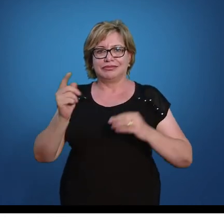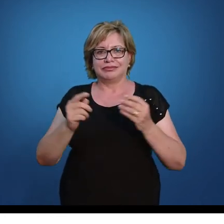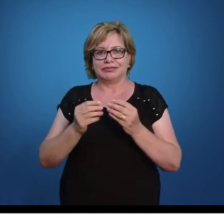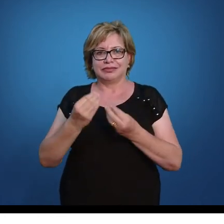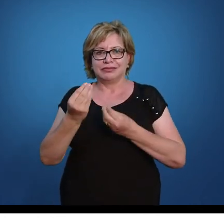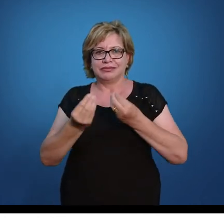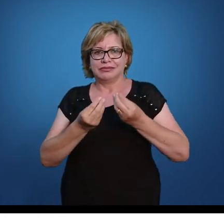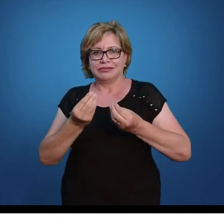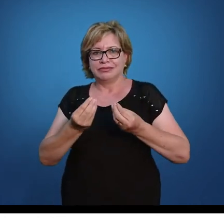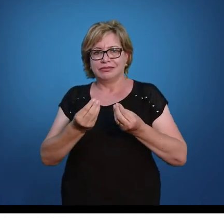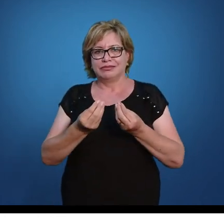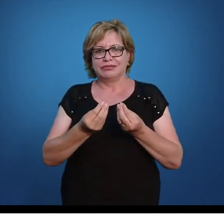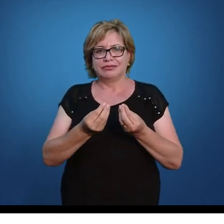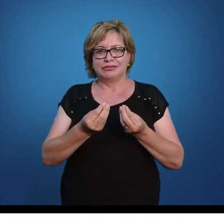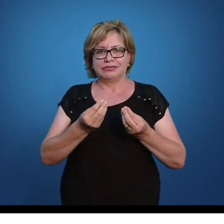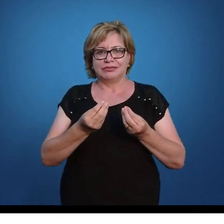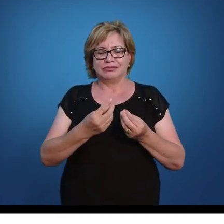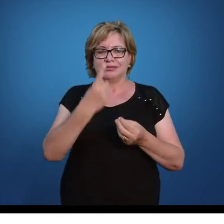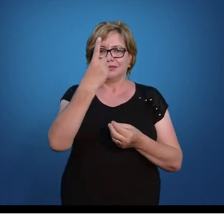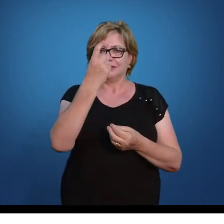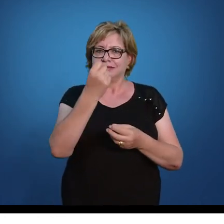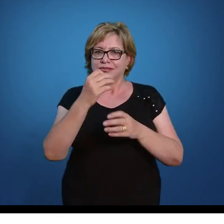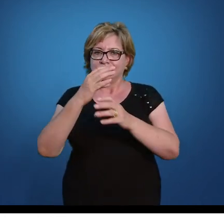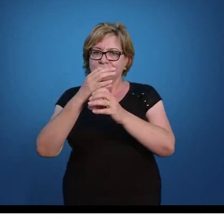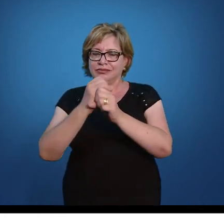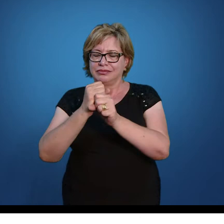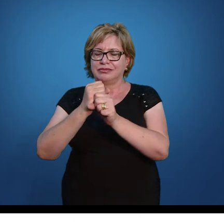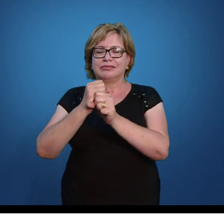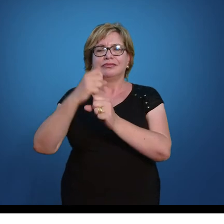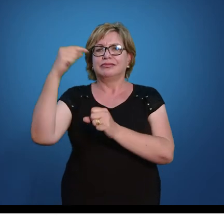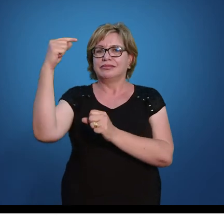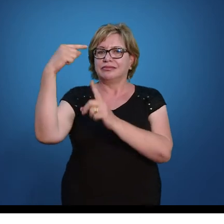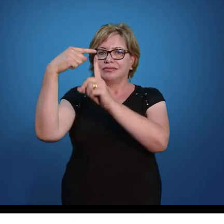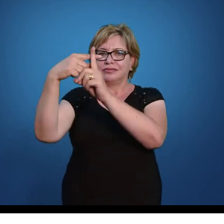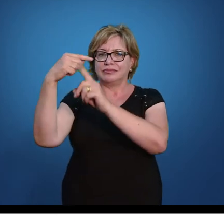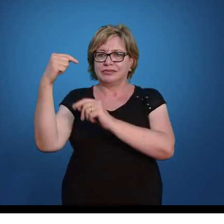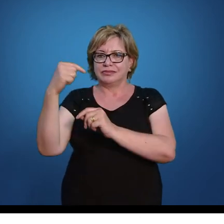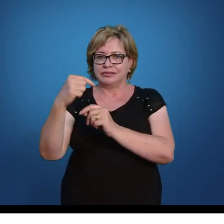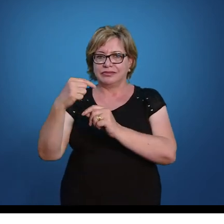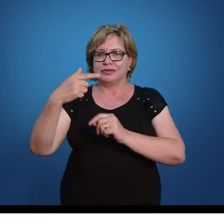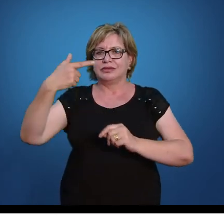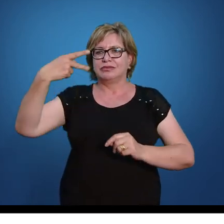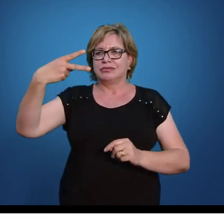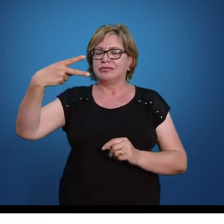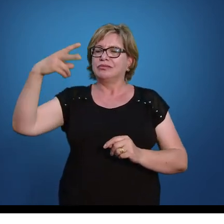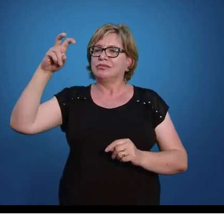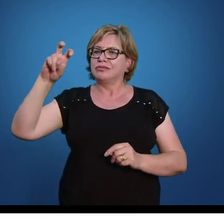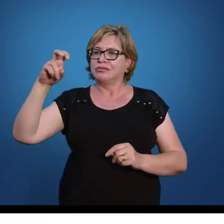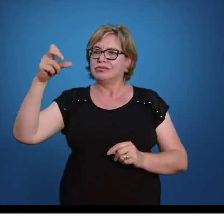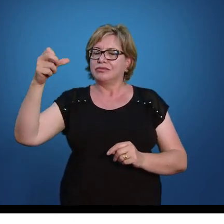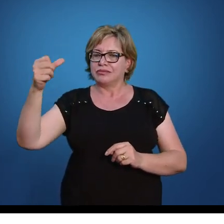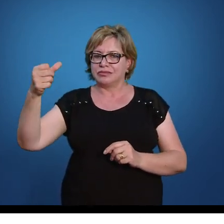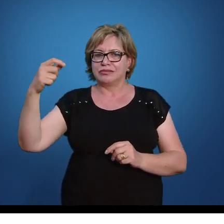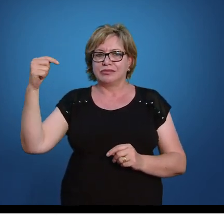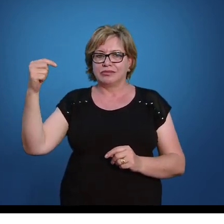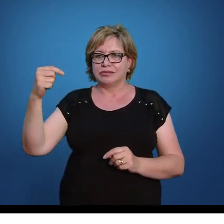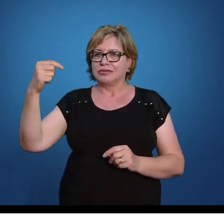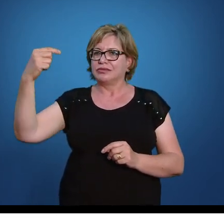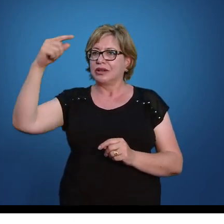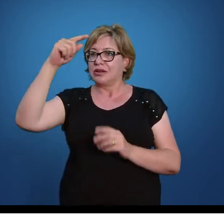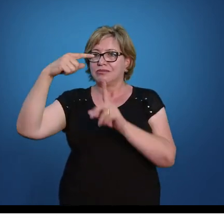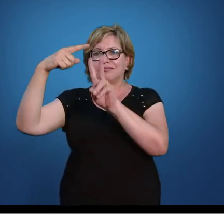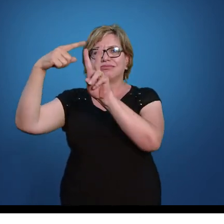expressão vai se tornar 16 mais ou menos raiz de 256 menos 252 4.